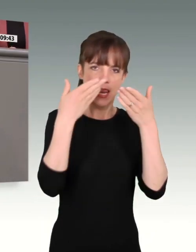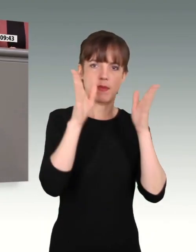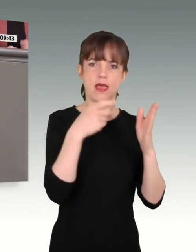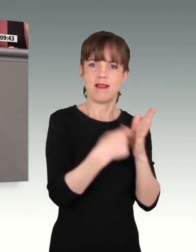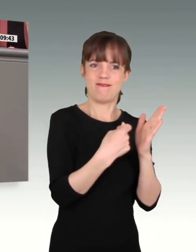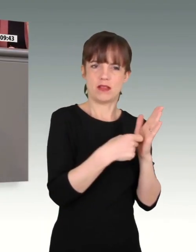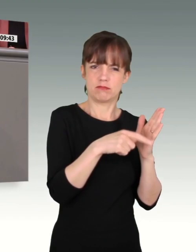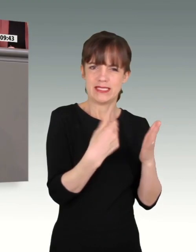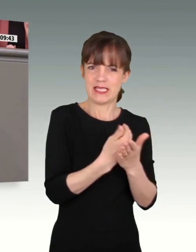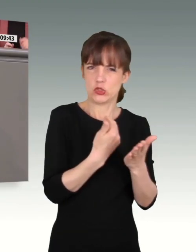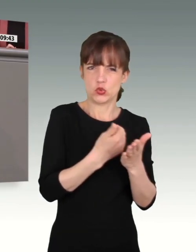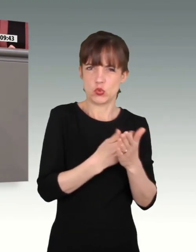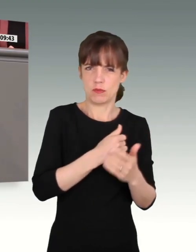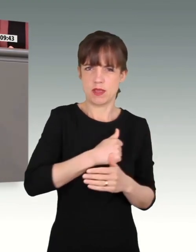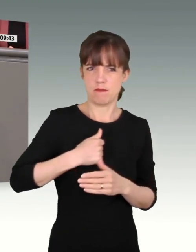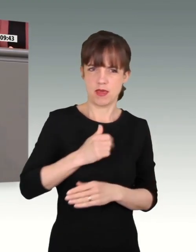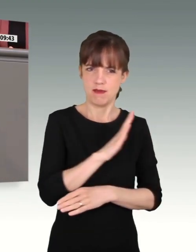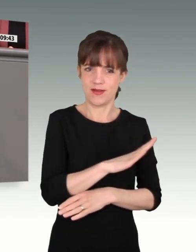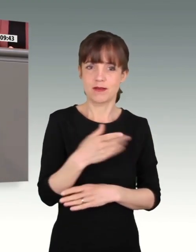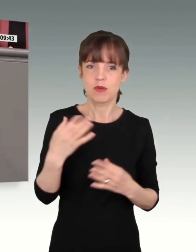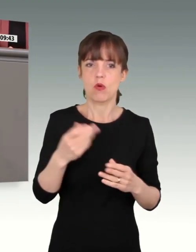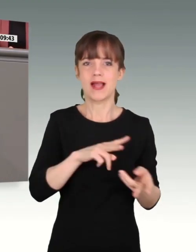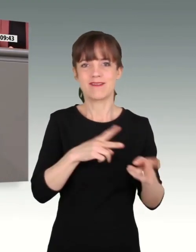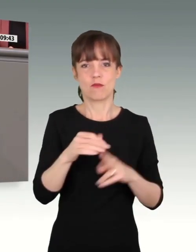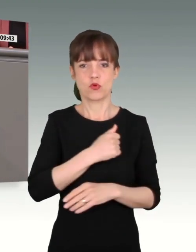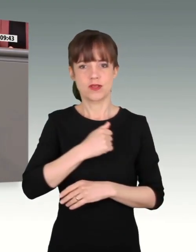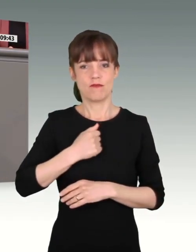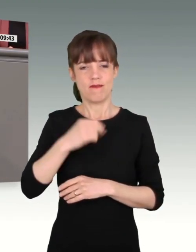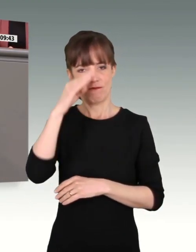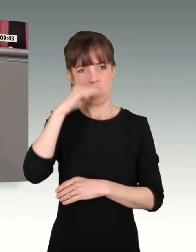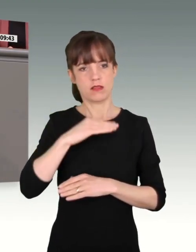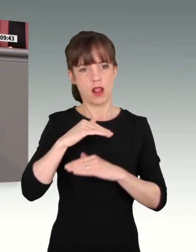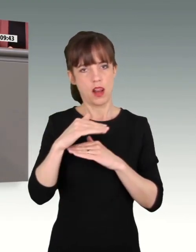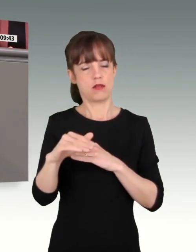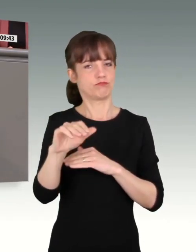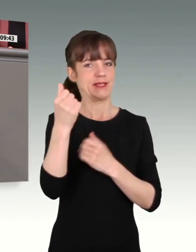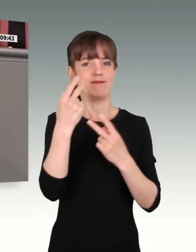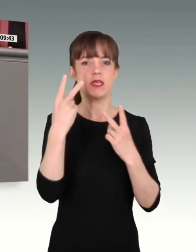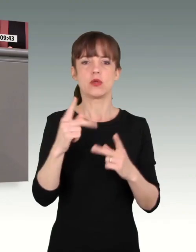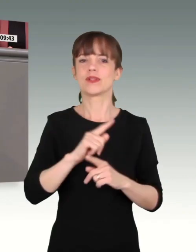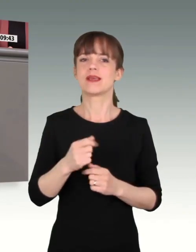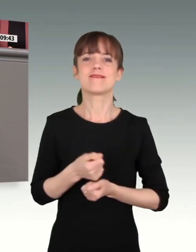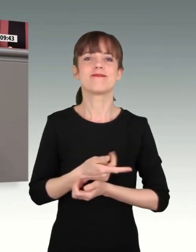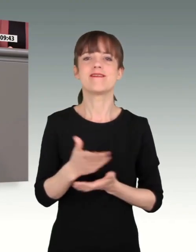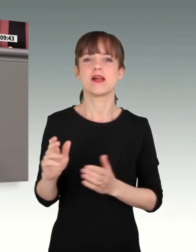Alternative für die Bundeswehr, wo Vaterland an erster Stelle steht und nicht Vielfalt um ihren Preis. Vielen Dank.